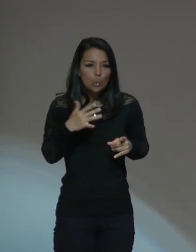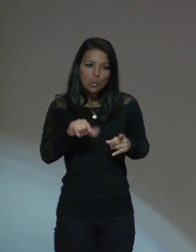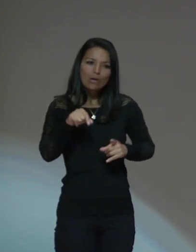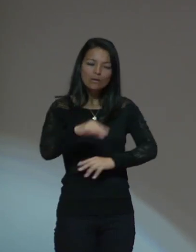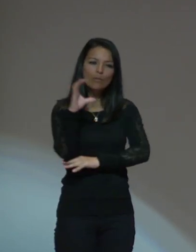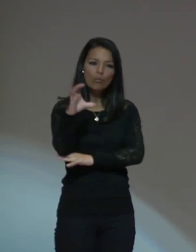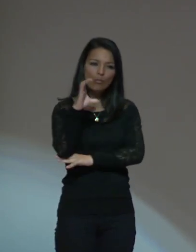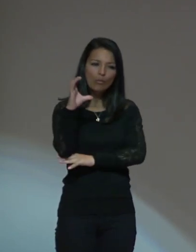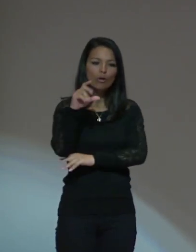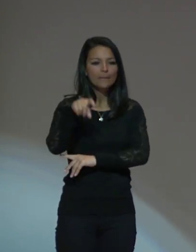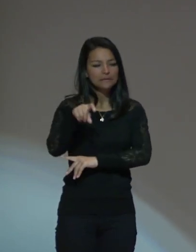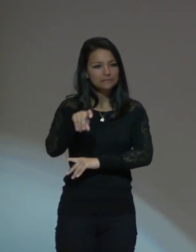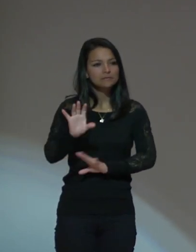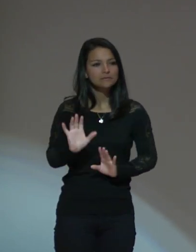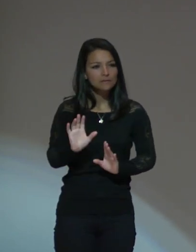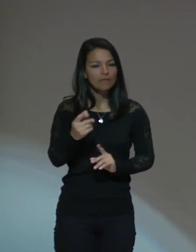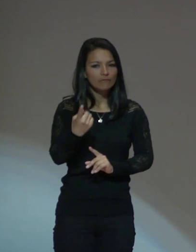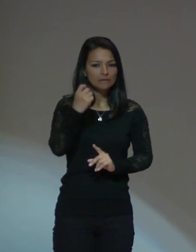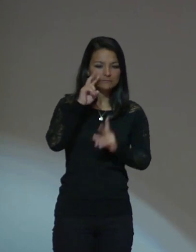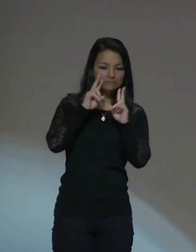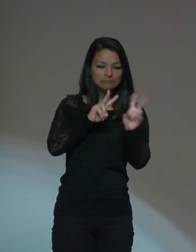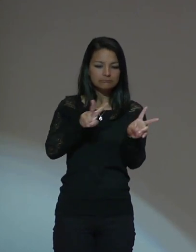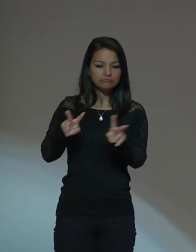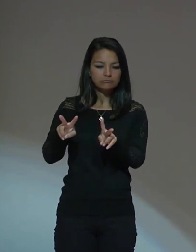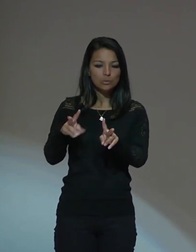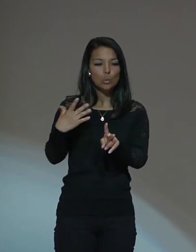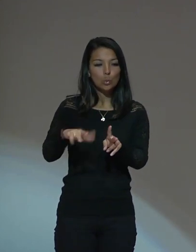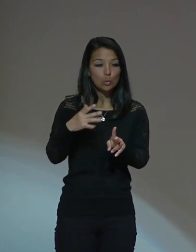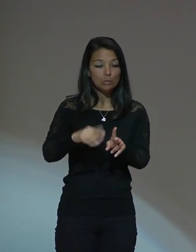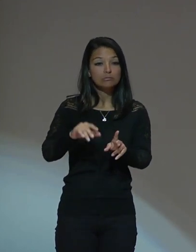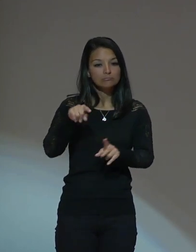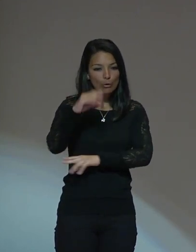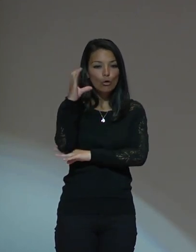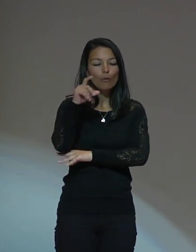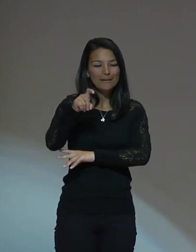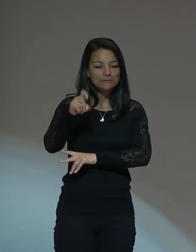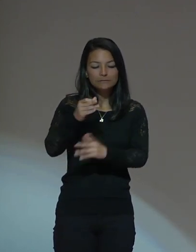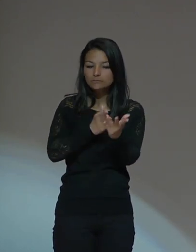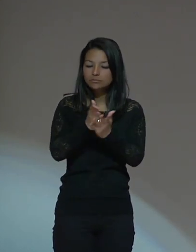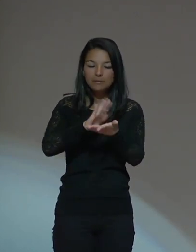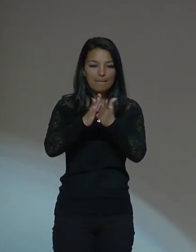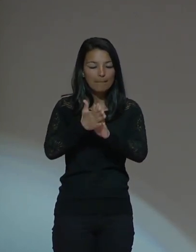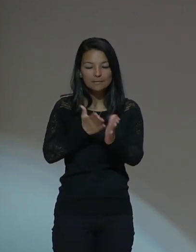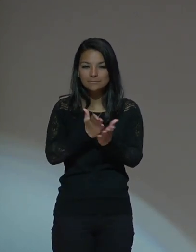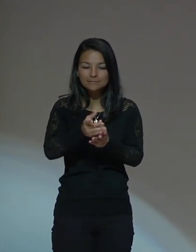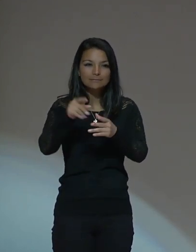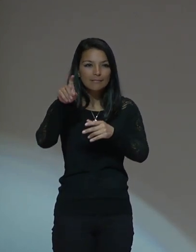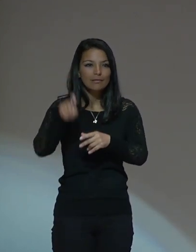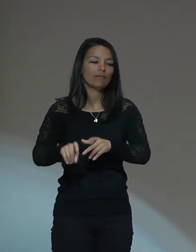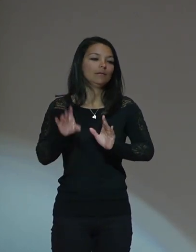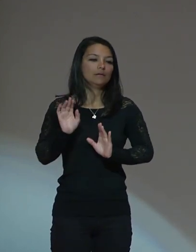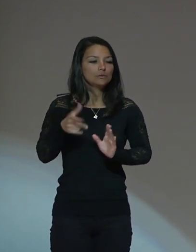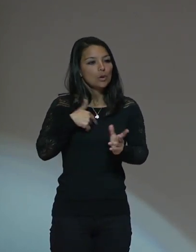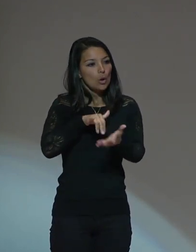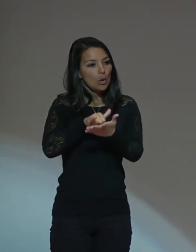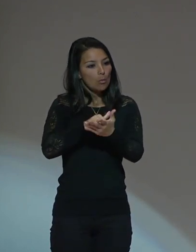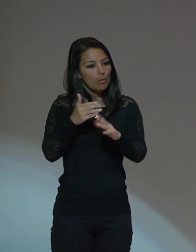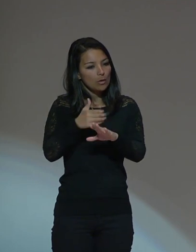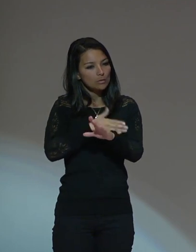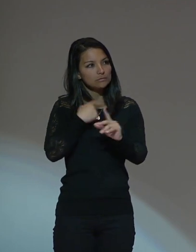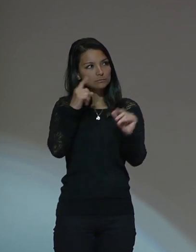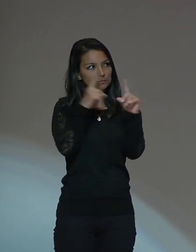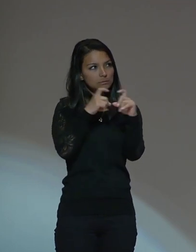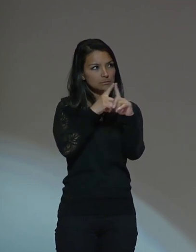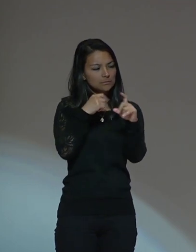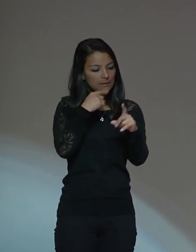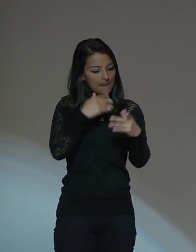necesita vivir la paz. Y por eso buscar a partir de lo que son